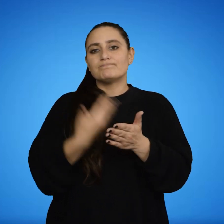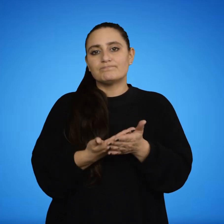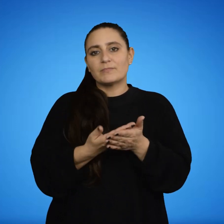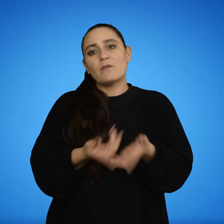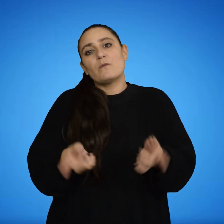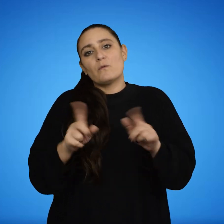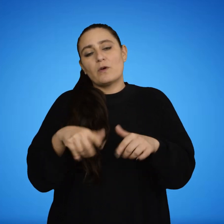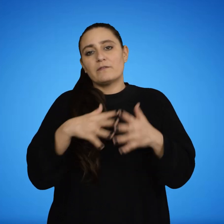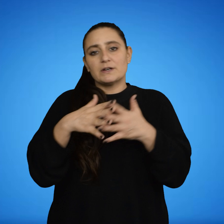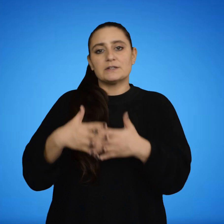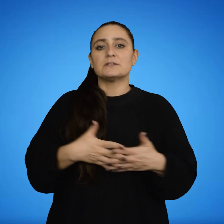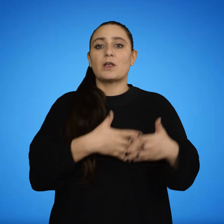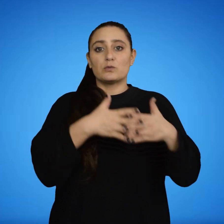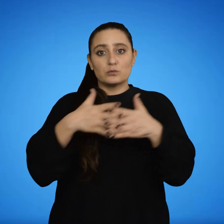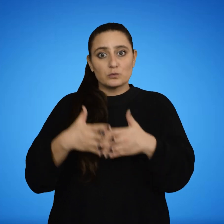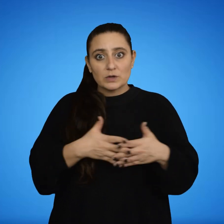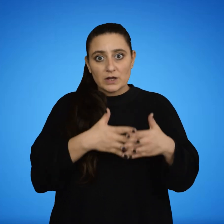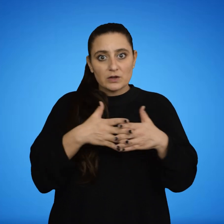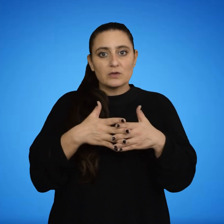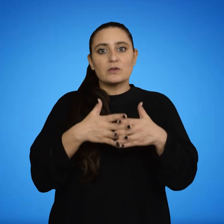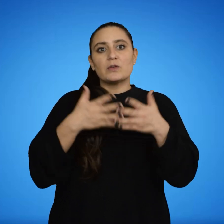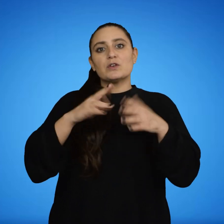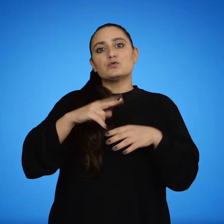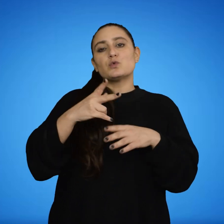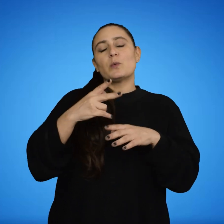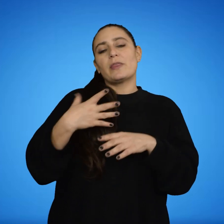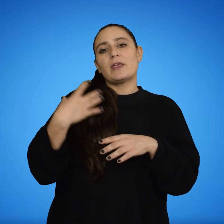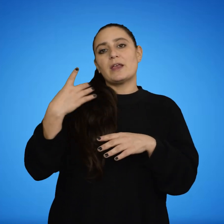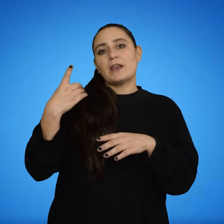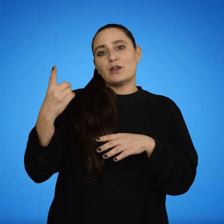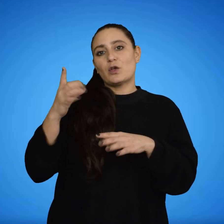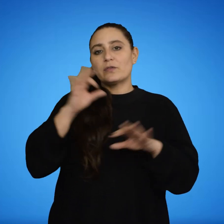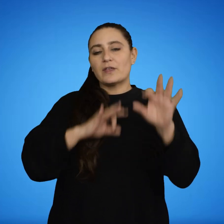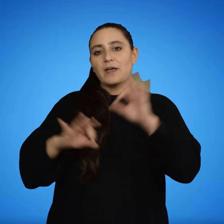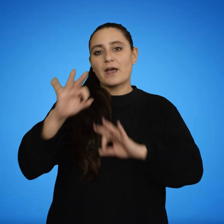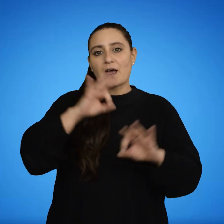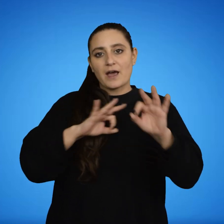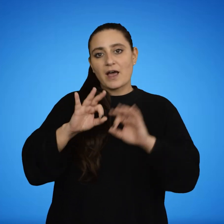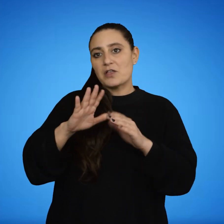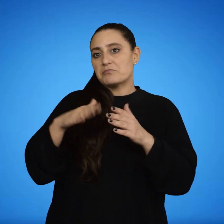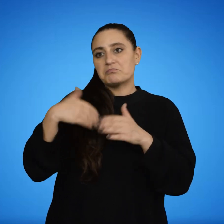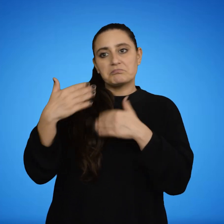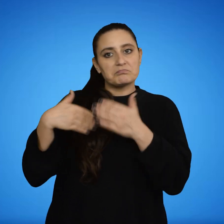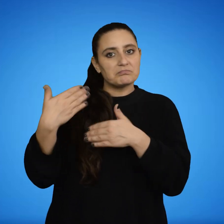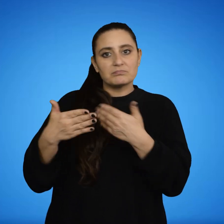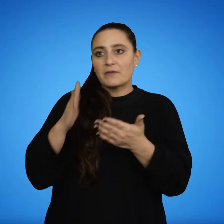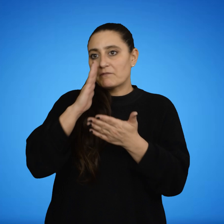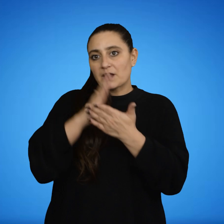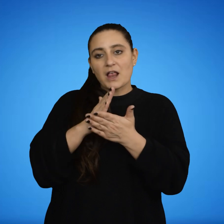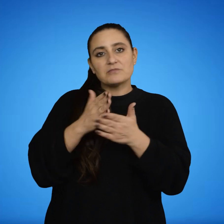lo cual fracasó, luego volvió a Estados Unidos y se hizo subdirector de una compañía dramática hasta que sintió el